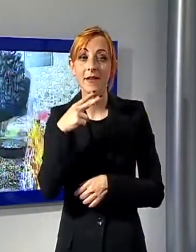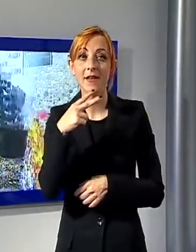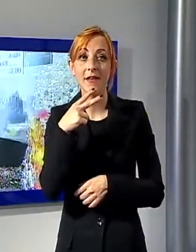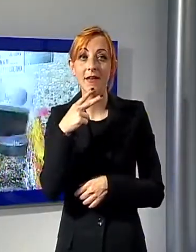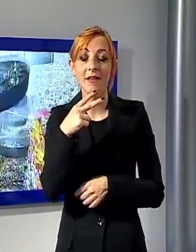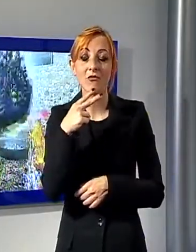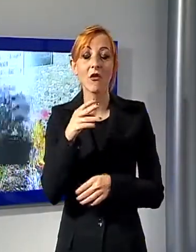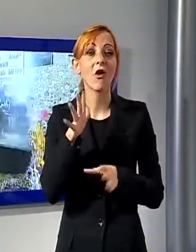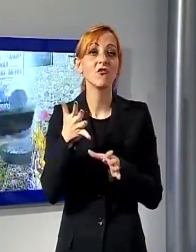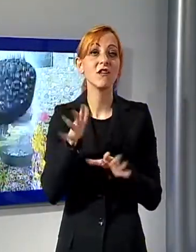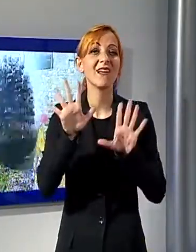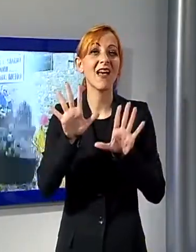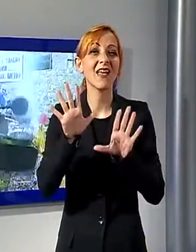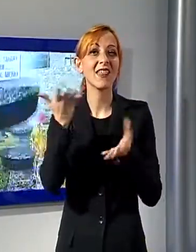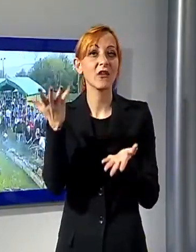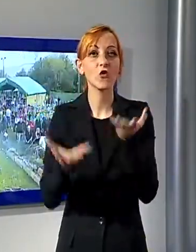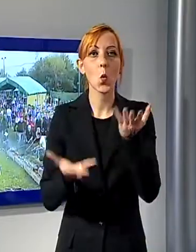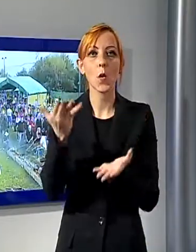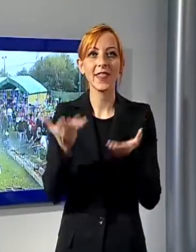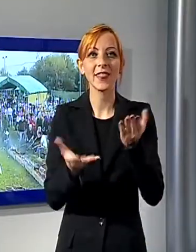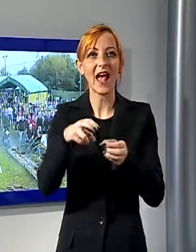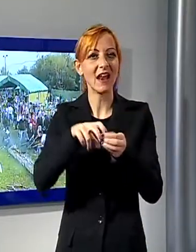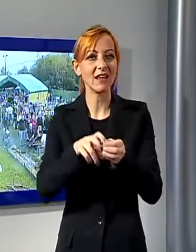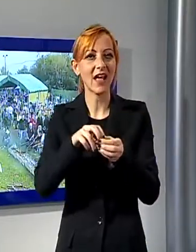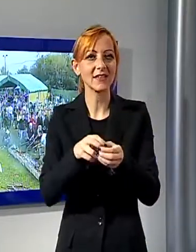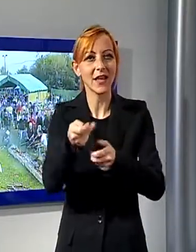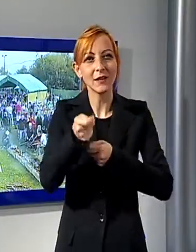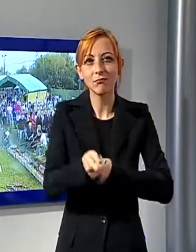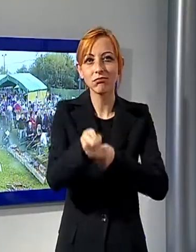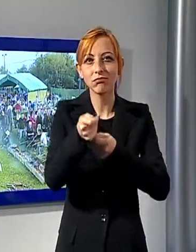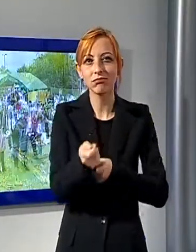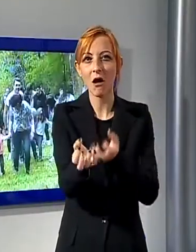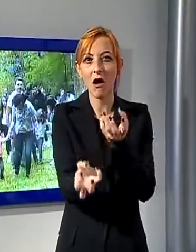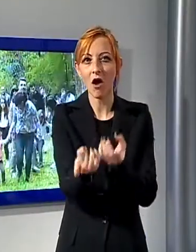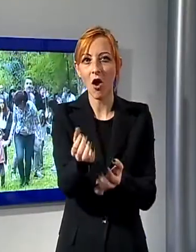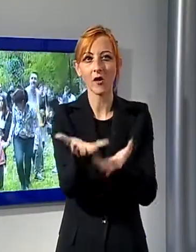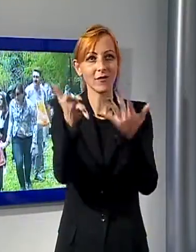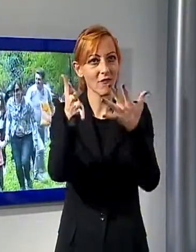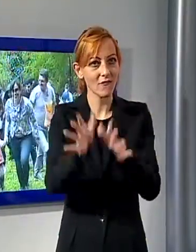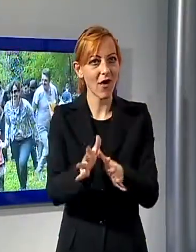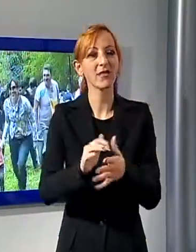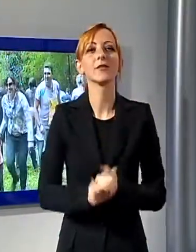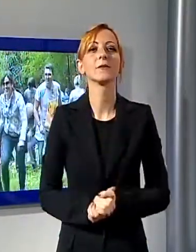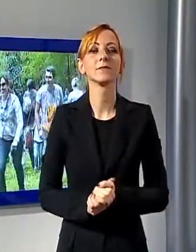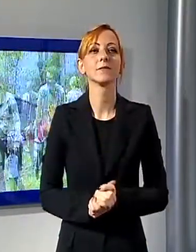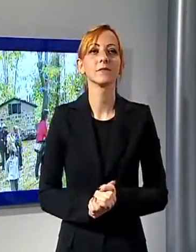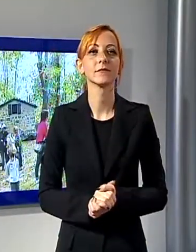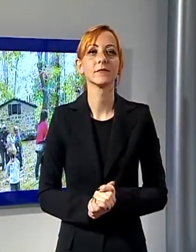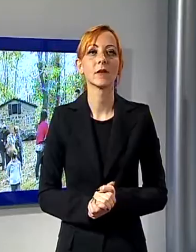quasi 10 quintali di castagne in un mix tra storia e tradizione. Molto apprezzata la selva didattica non molto